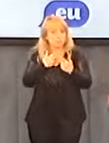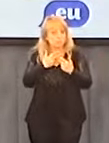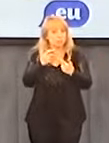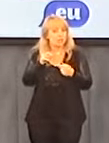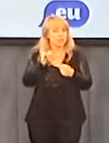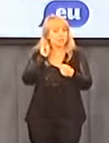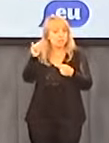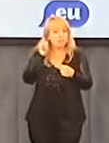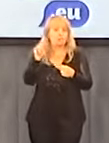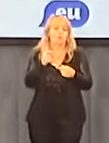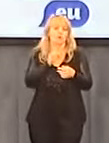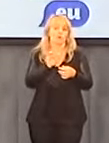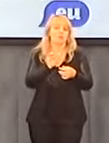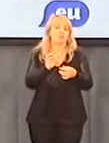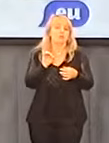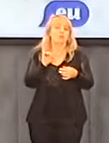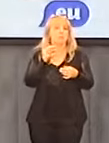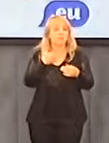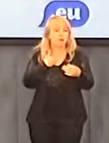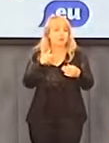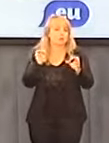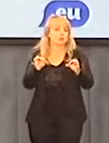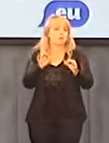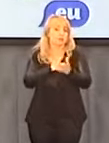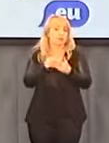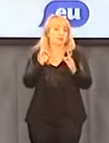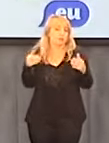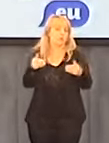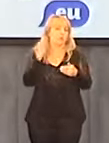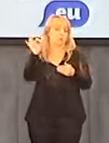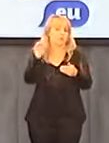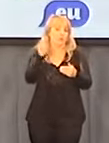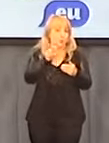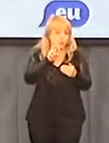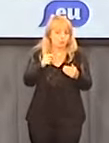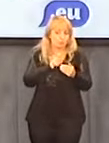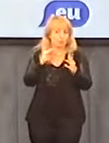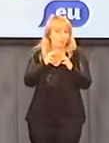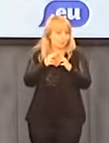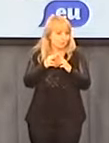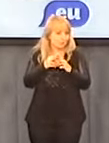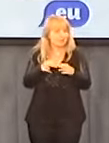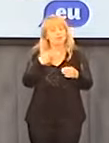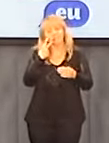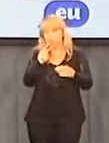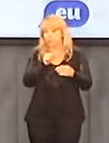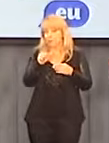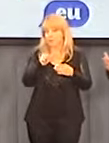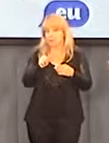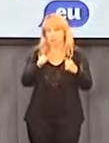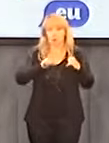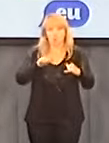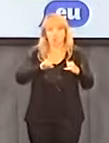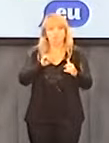dzwonią choćby do klubu Twojego ruchu. Jest ewidentnie postawa wyczekująca.